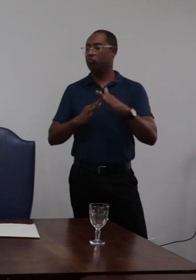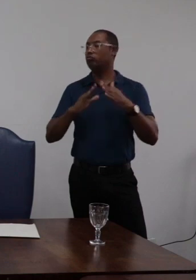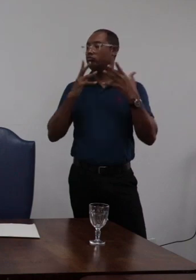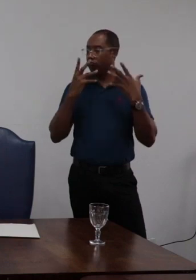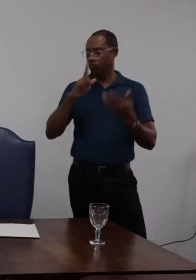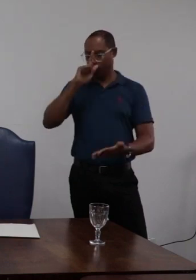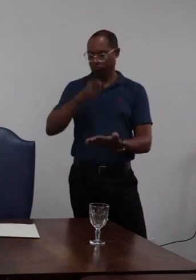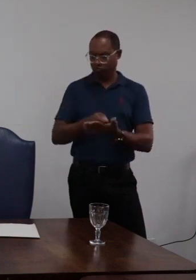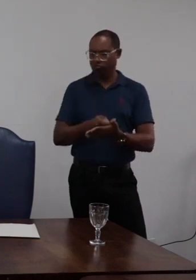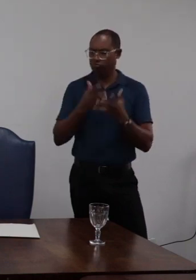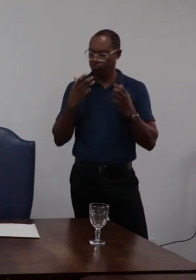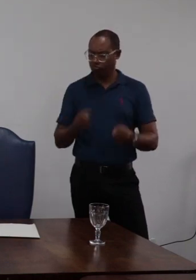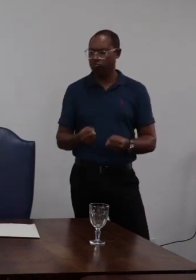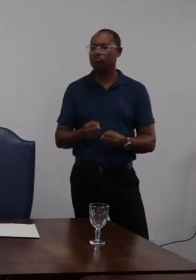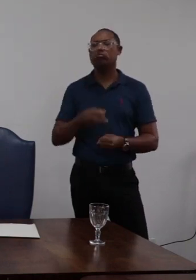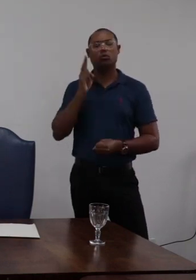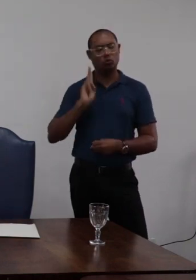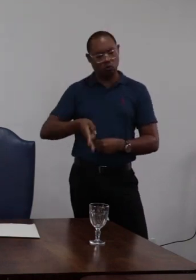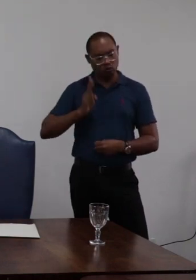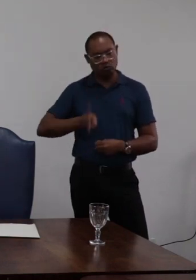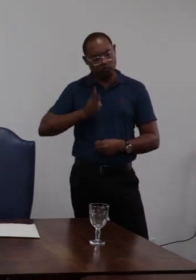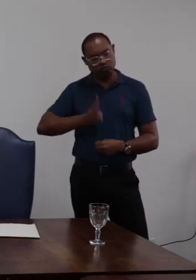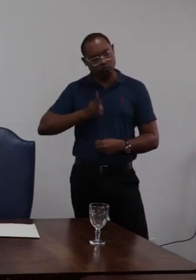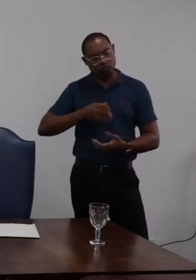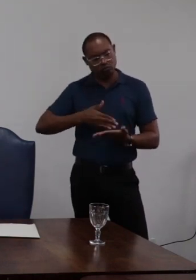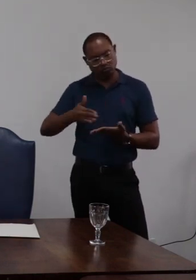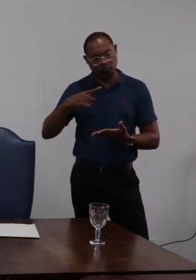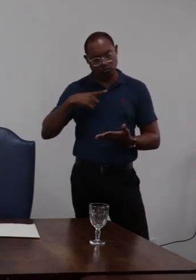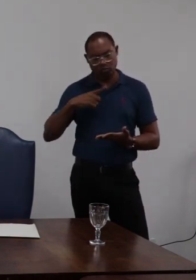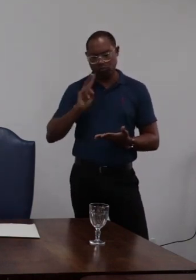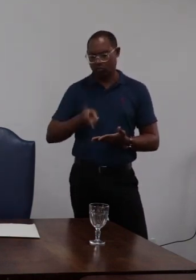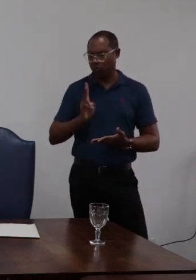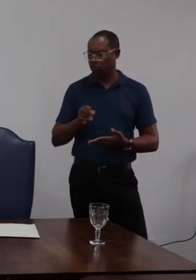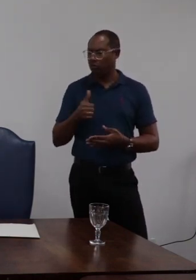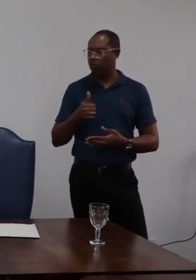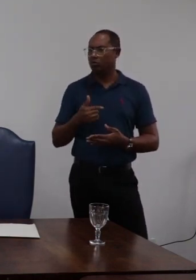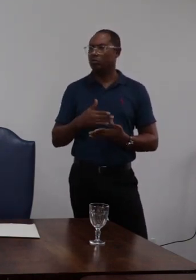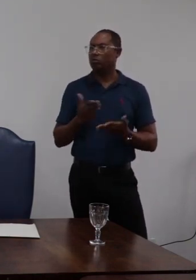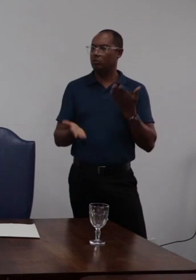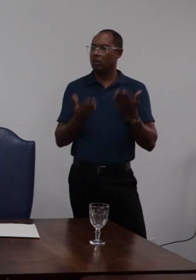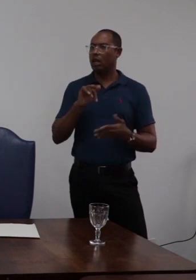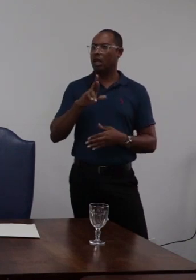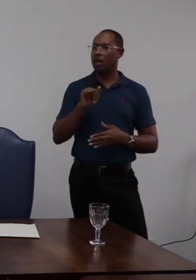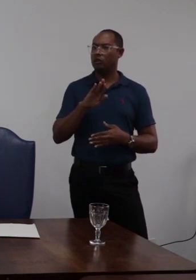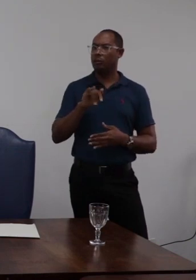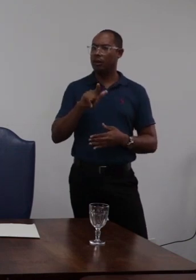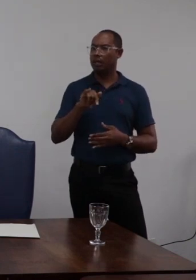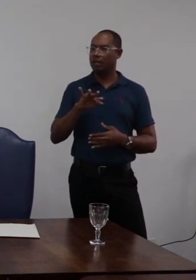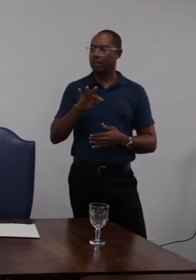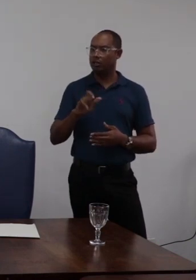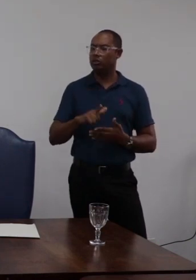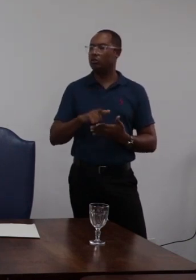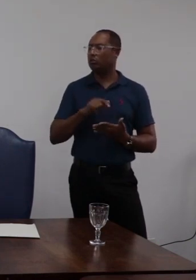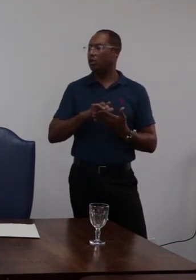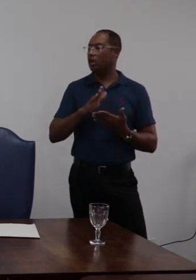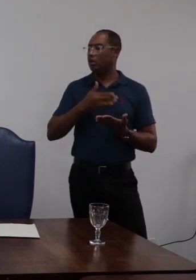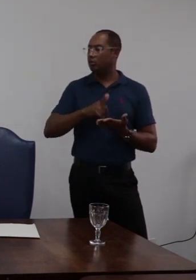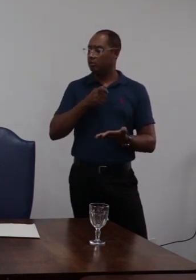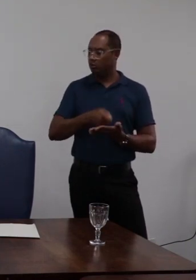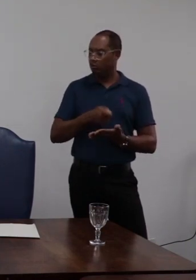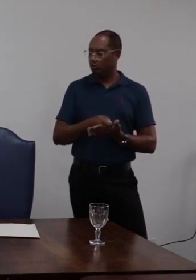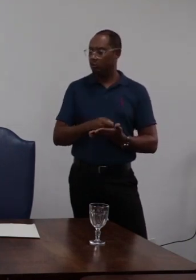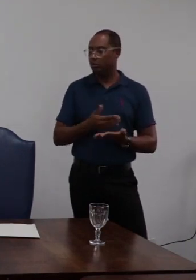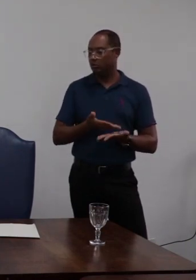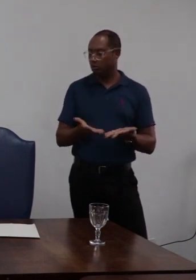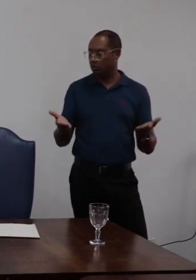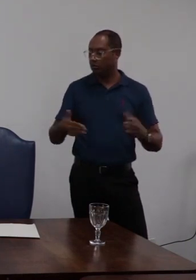decidimos majorar considerando o princípio da razoabilidade essa penalidade pela gravidade